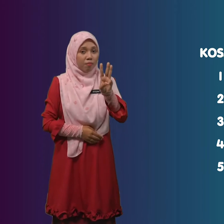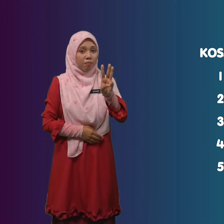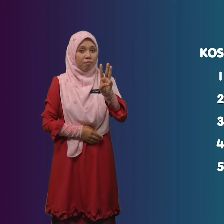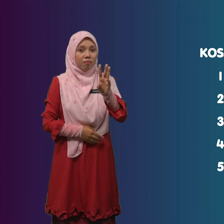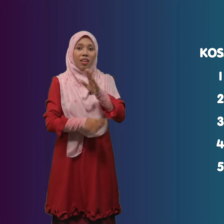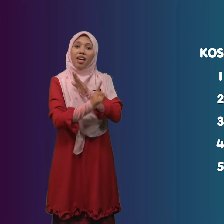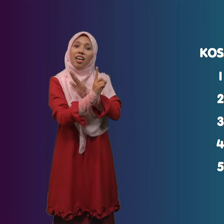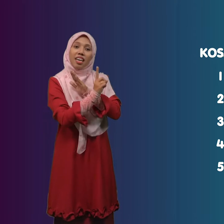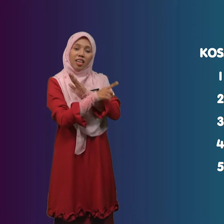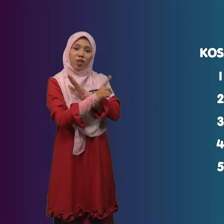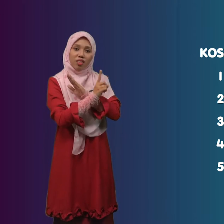Ekor